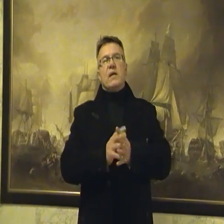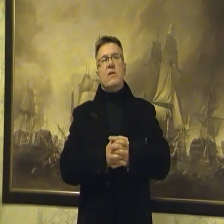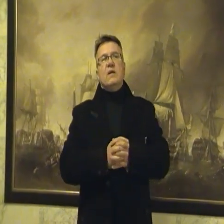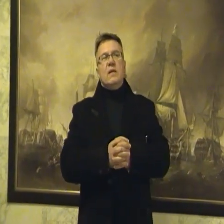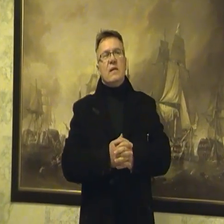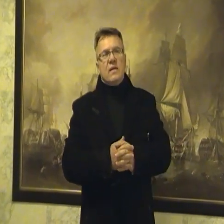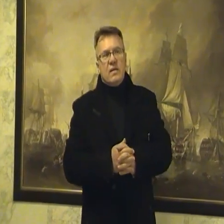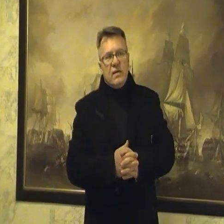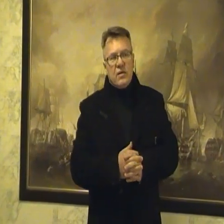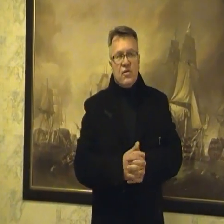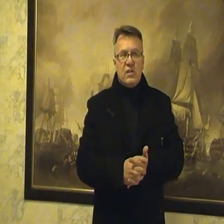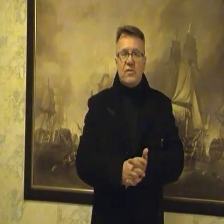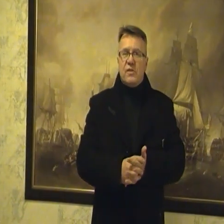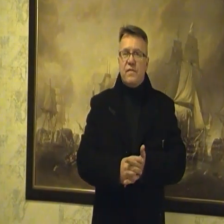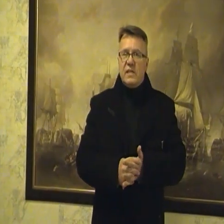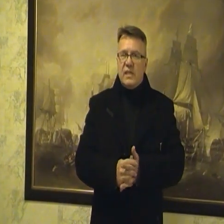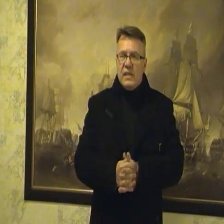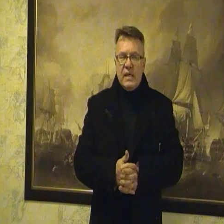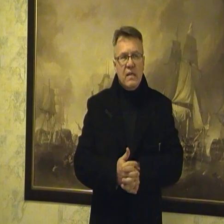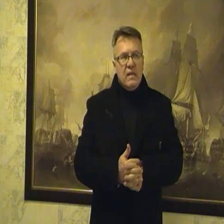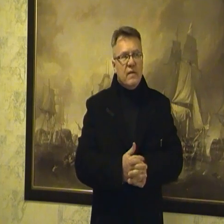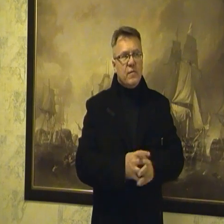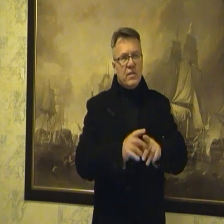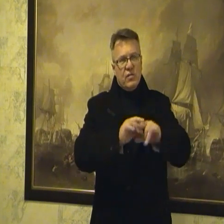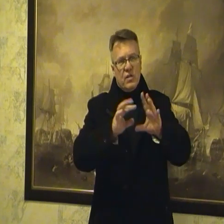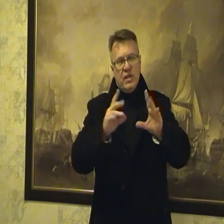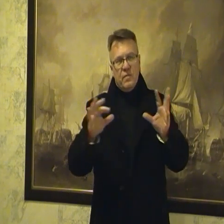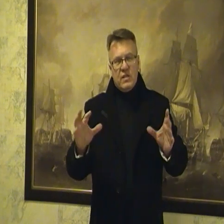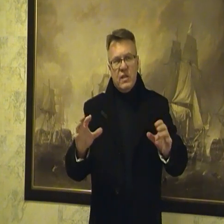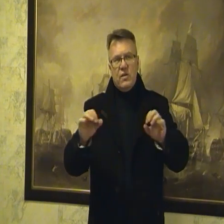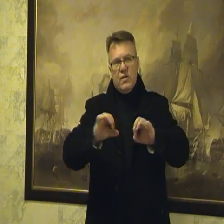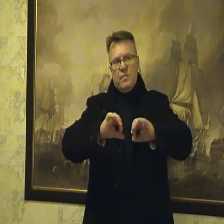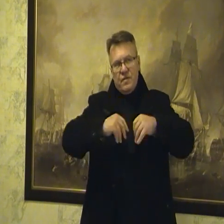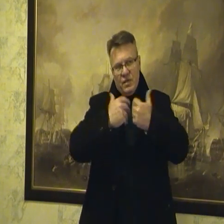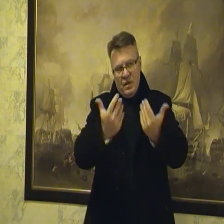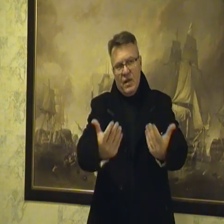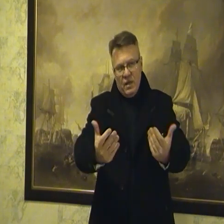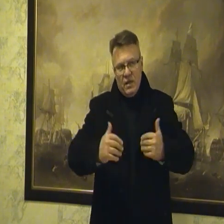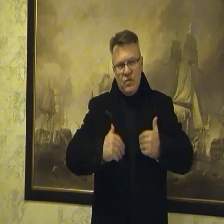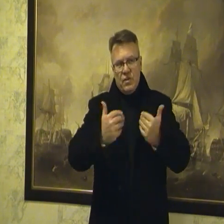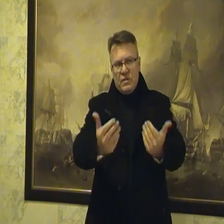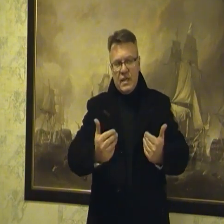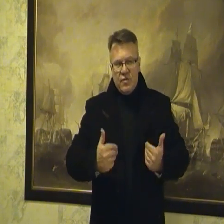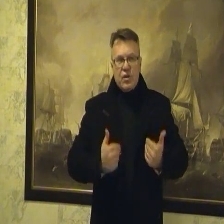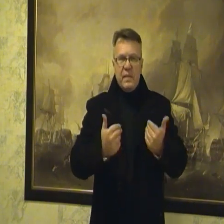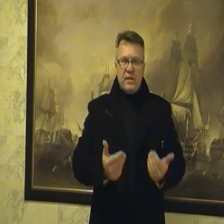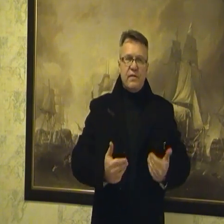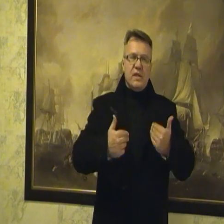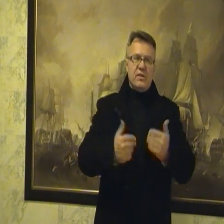tego, książki są kontrowersyjne, wzbudzają trochę emocji. No i pewni i ludzie starają się komentować,